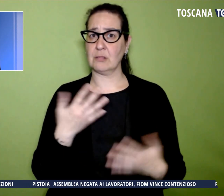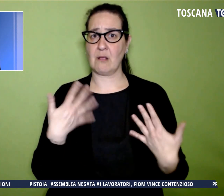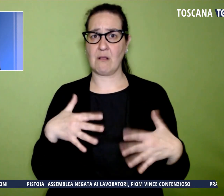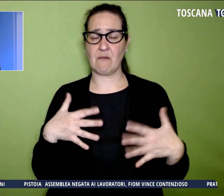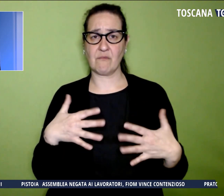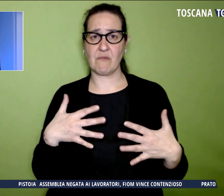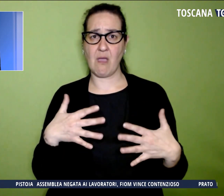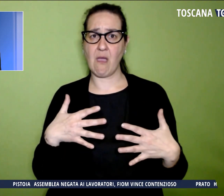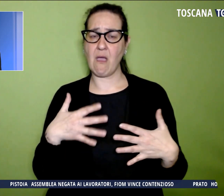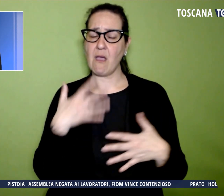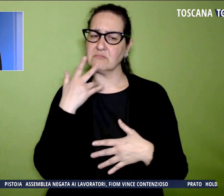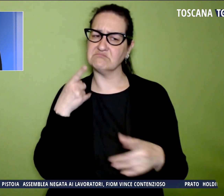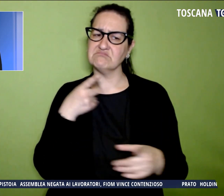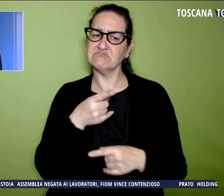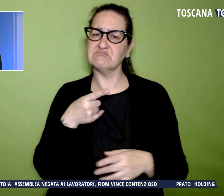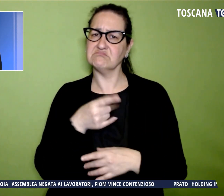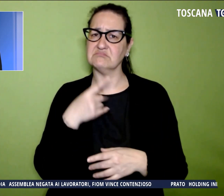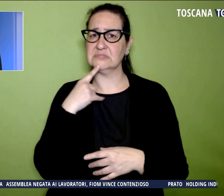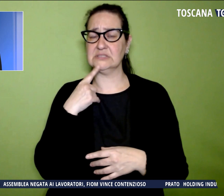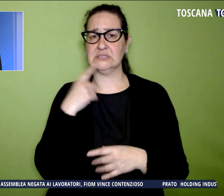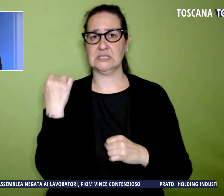parte di tutte le istituzioni.